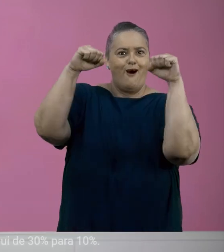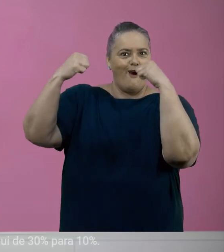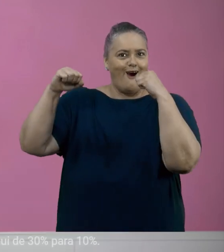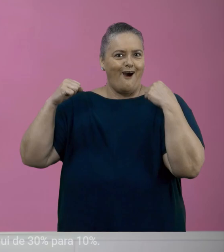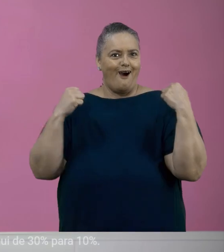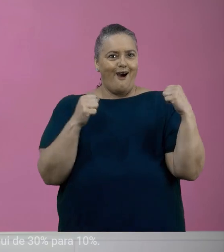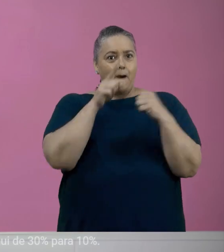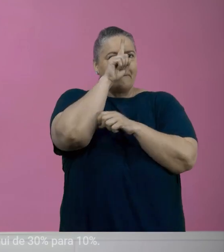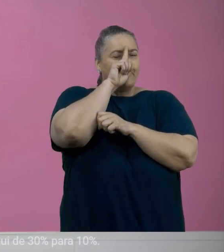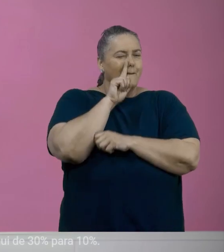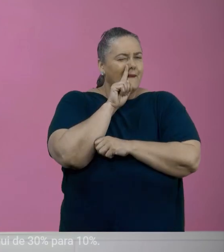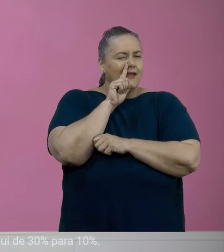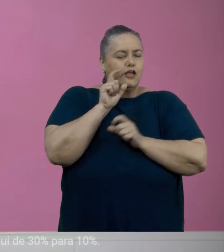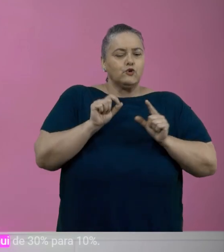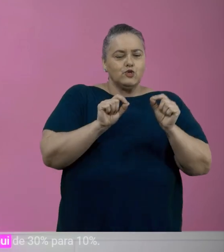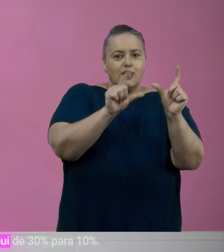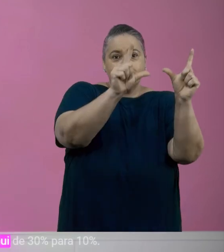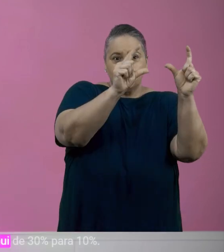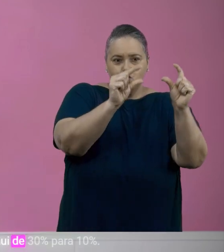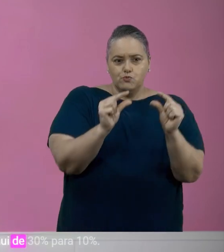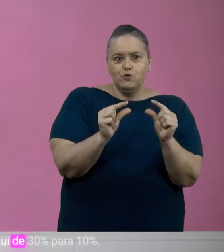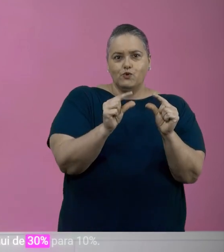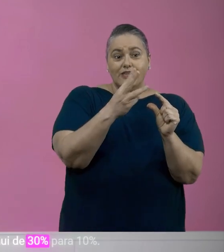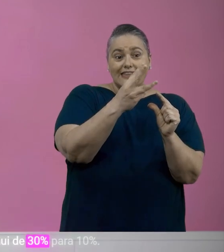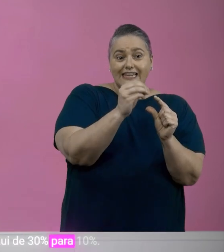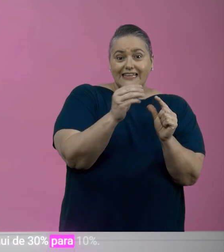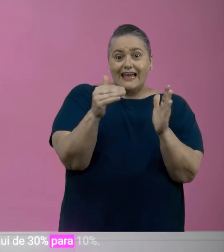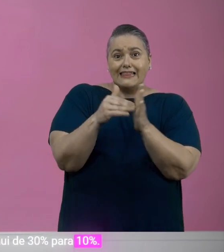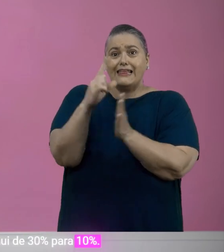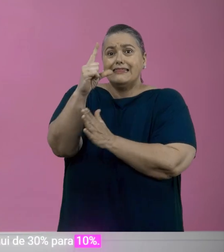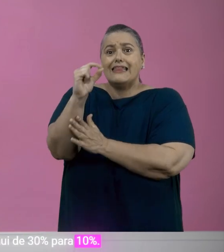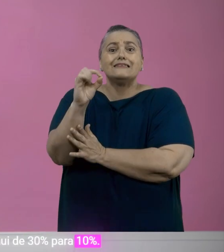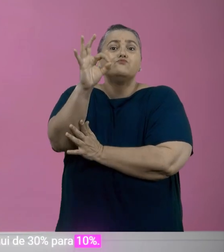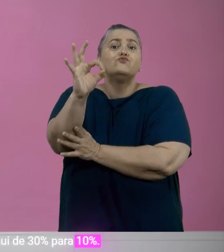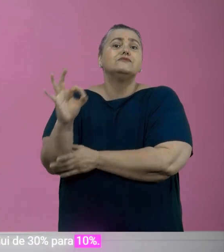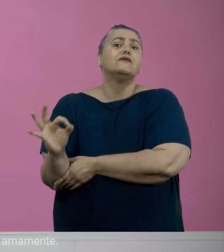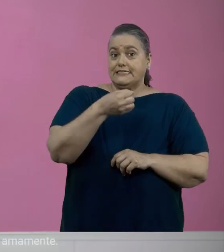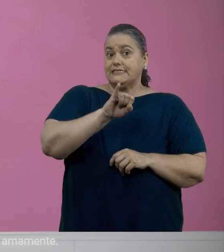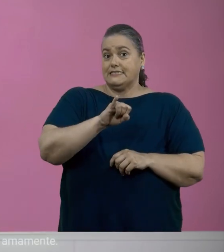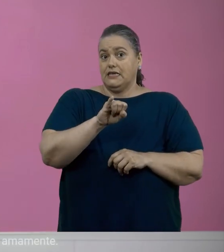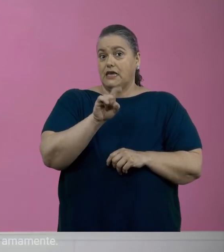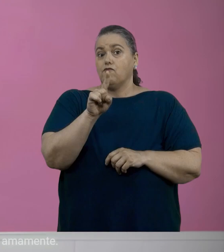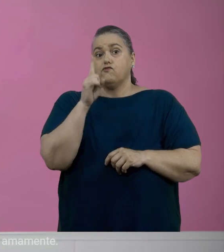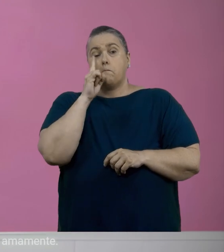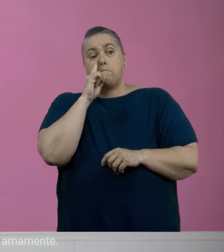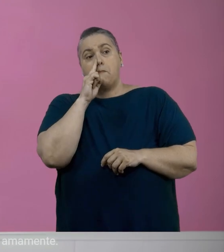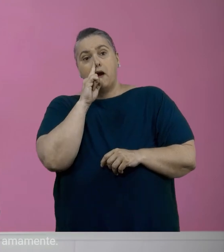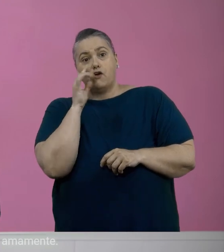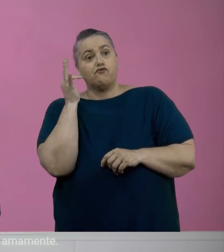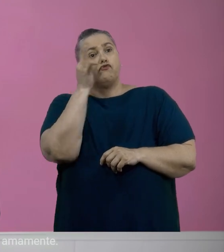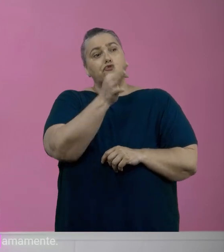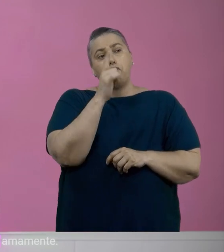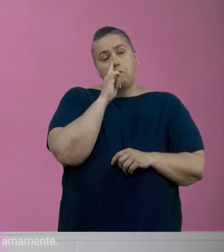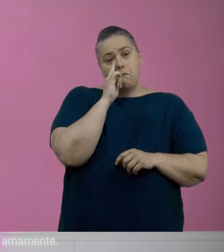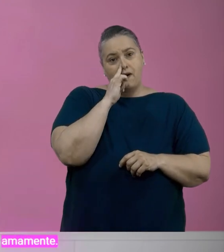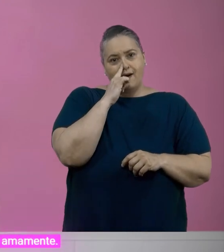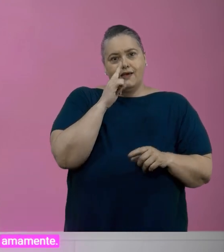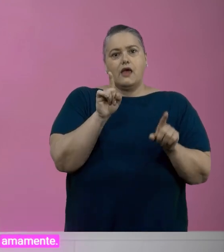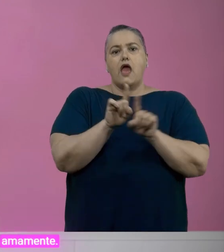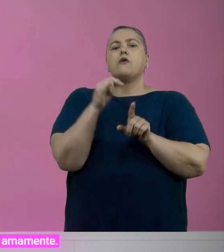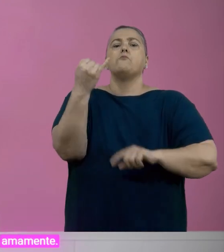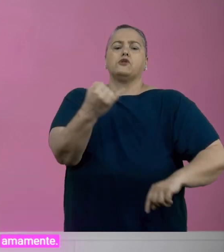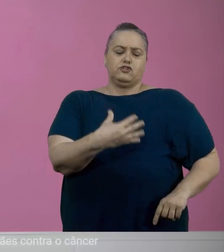o risco total de câncer de mama diminui de 30% para 10%. E se você é mãe ou futura mãe,